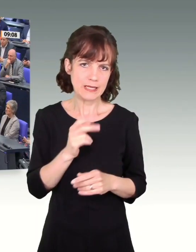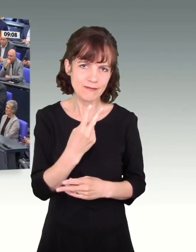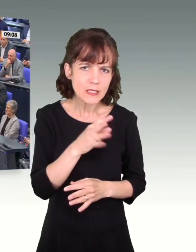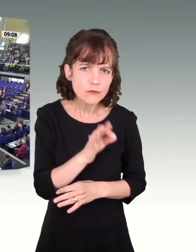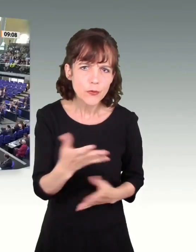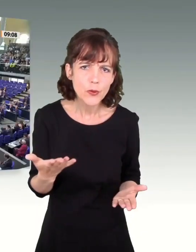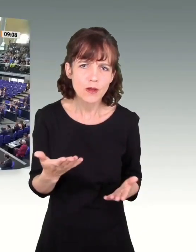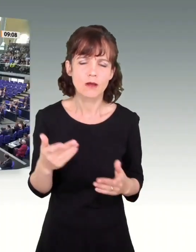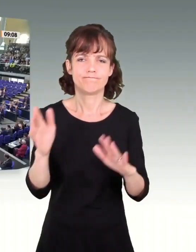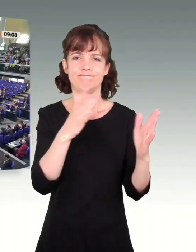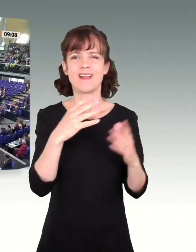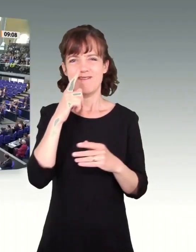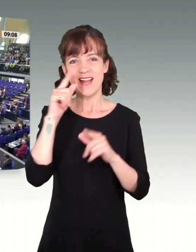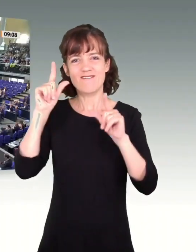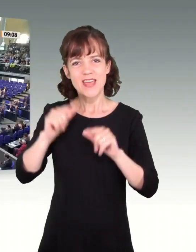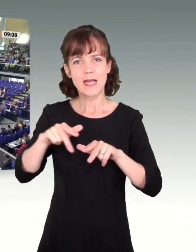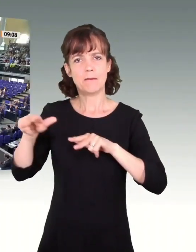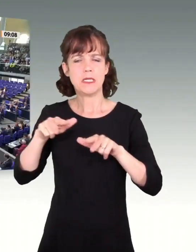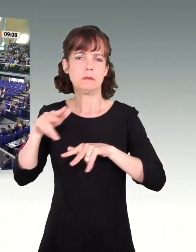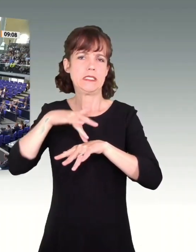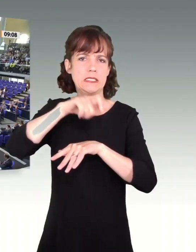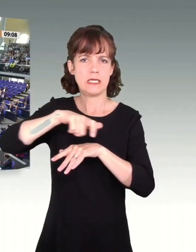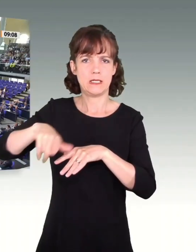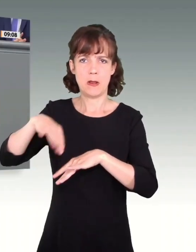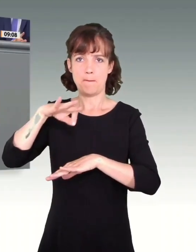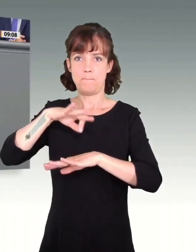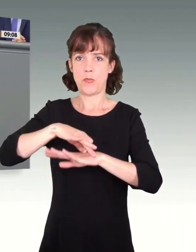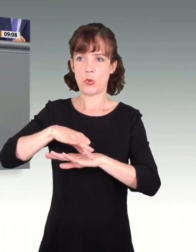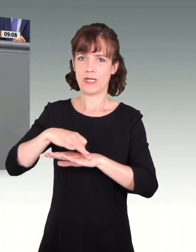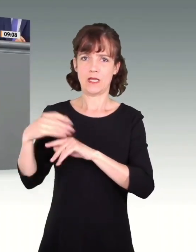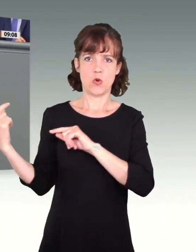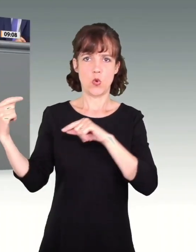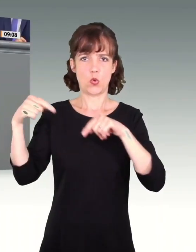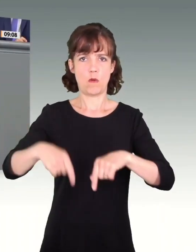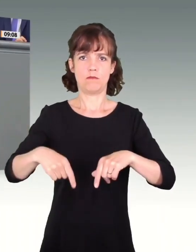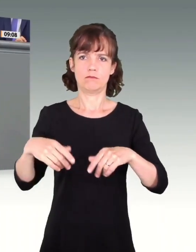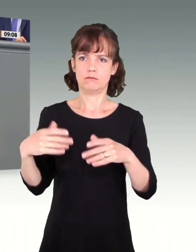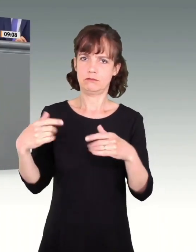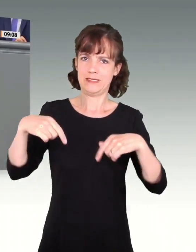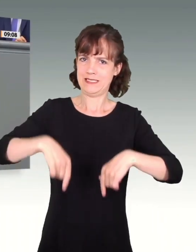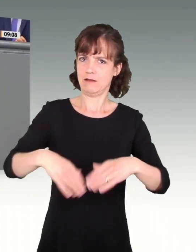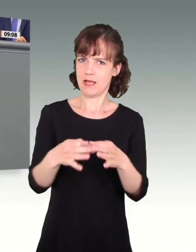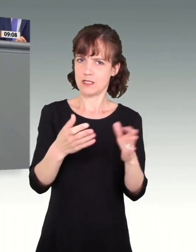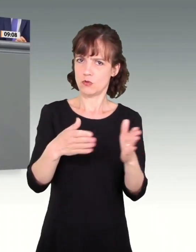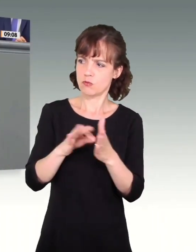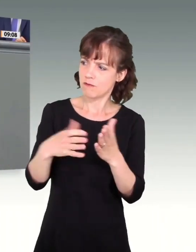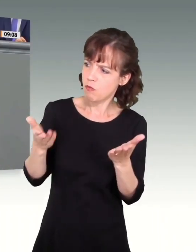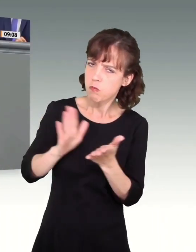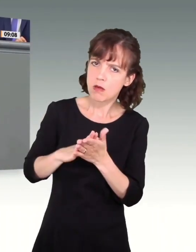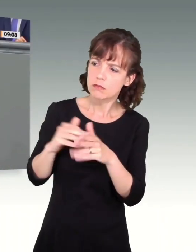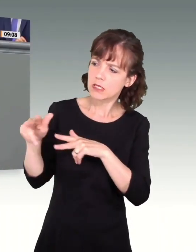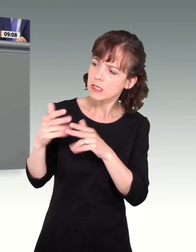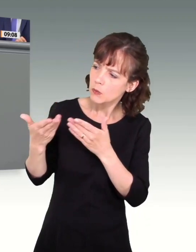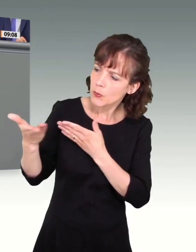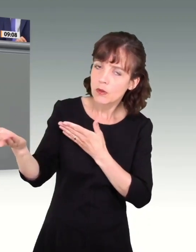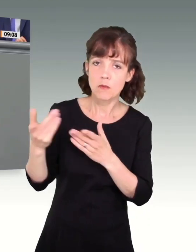Wenn so wenige Ministerinnen und Minister pünktlich auf der Regierungsbank sitzen wie bei diesem Tagesordnungspunkt, dann kann Ihnen